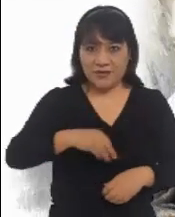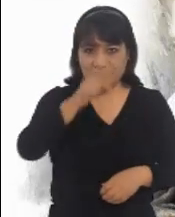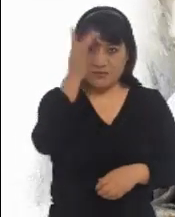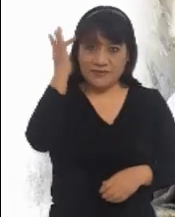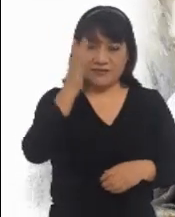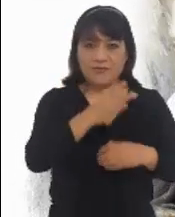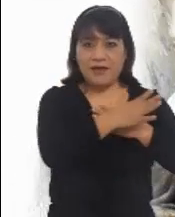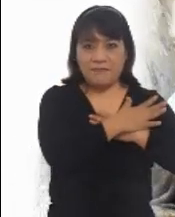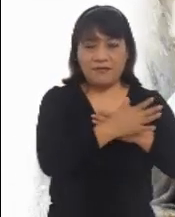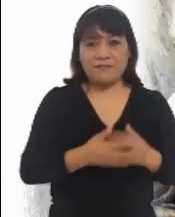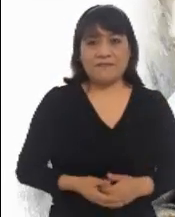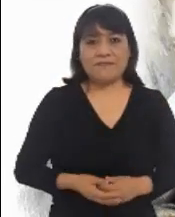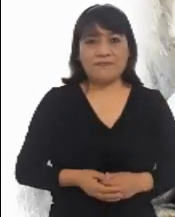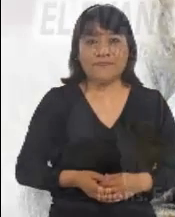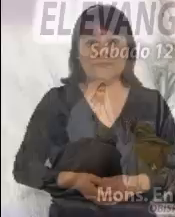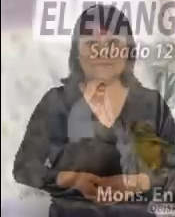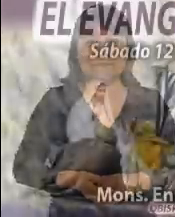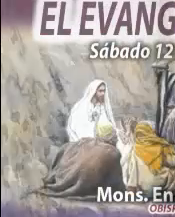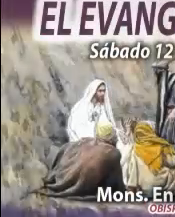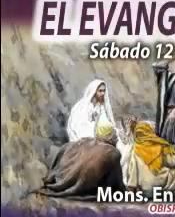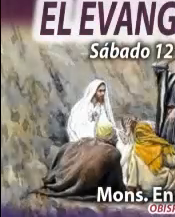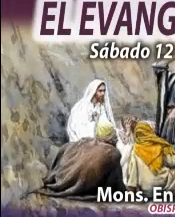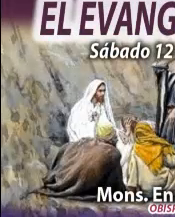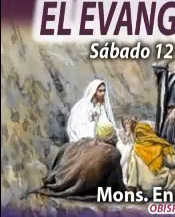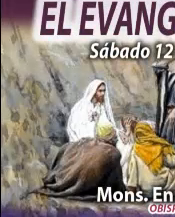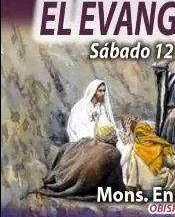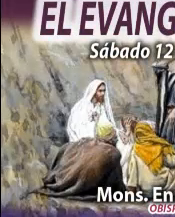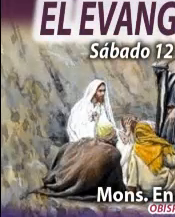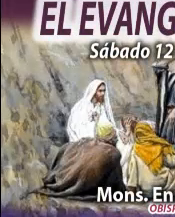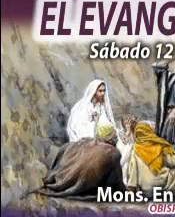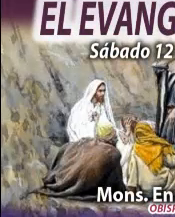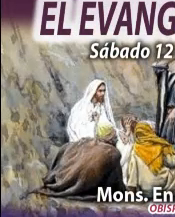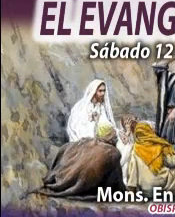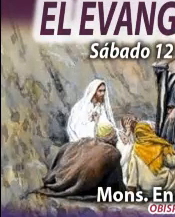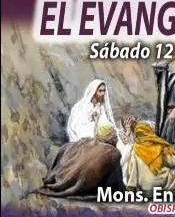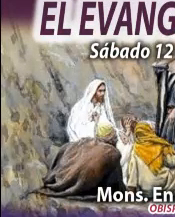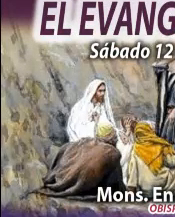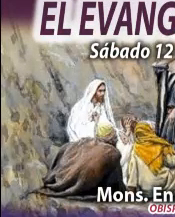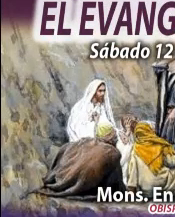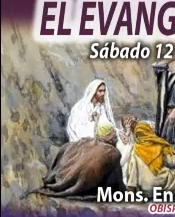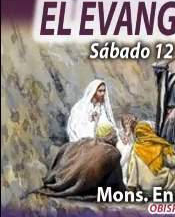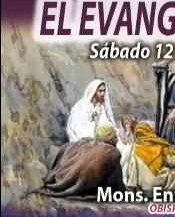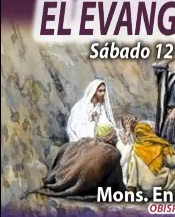Hijo, y del Espíritu Santo. Río, bendiga del Padre, del Espíritu ¡Suscríbete al Gracias.